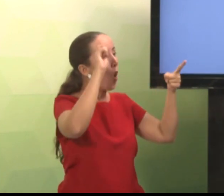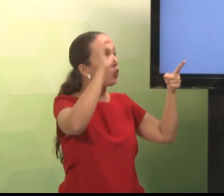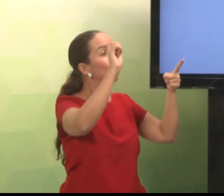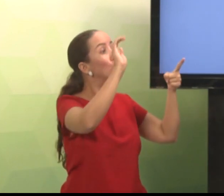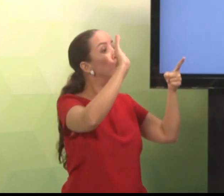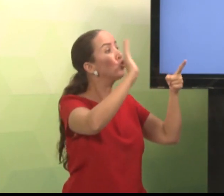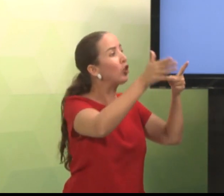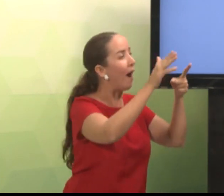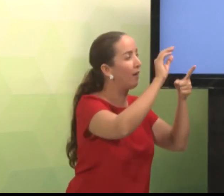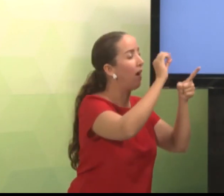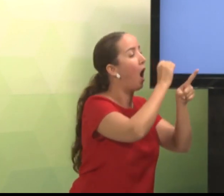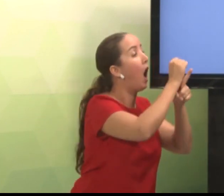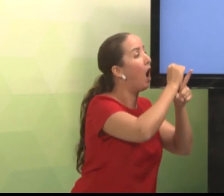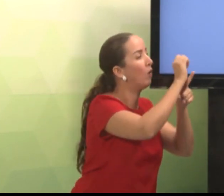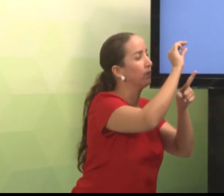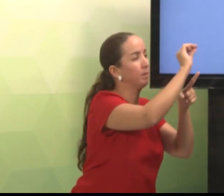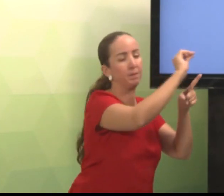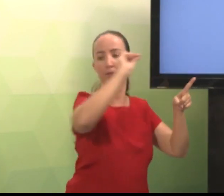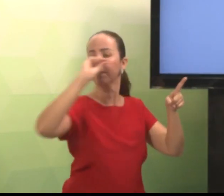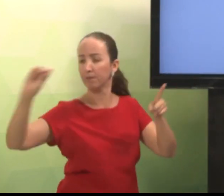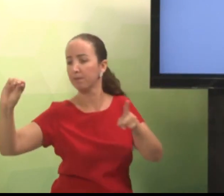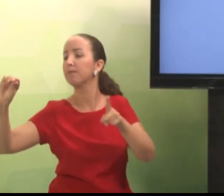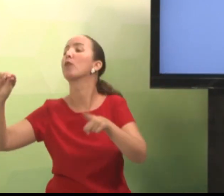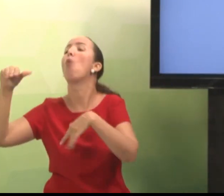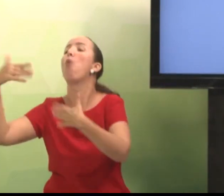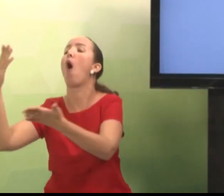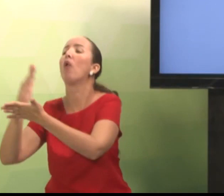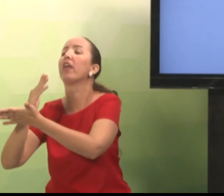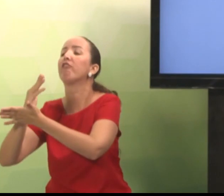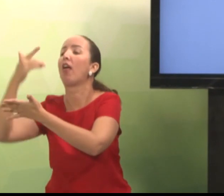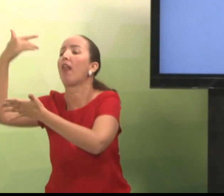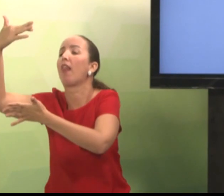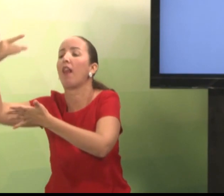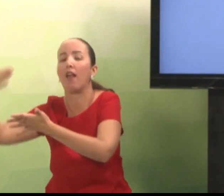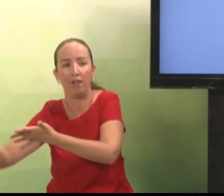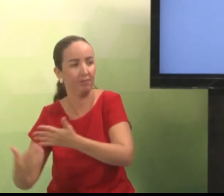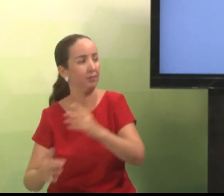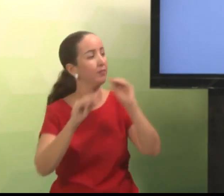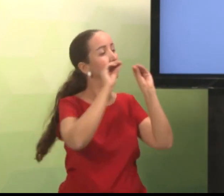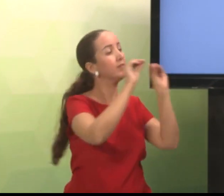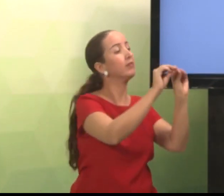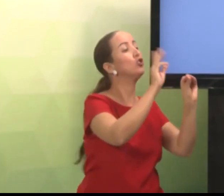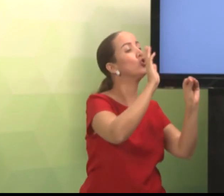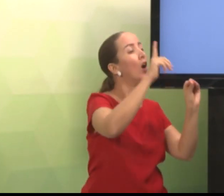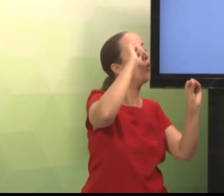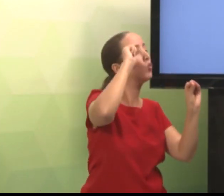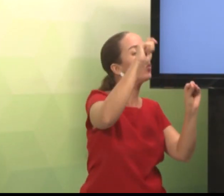temática. Então, se você utilizou um determinado autor. Então, veja qual é a obra.